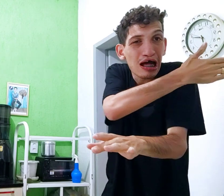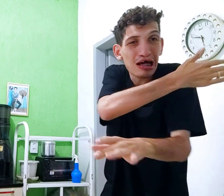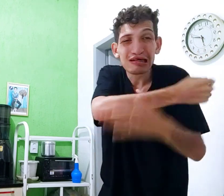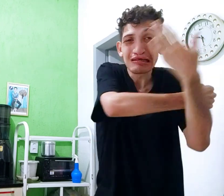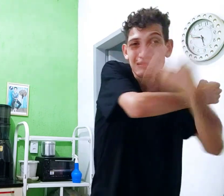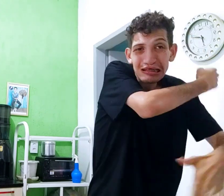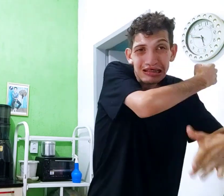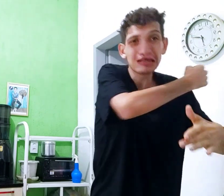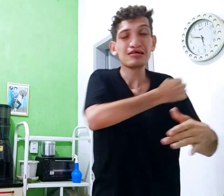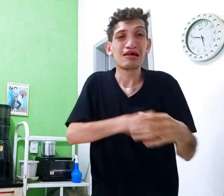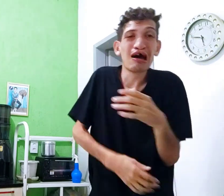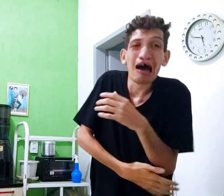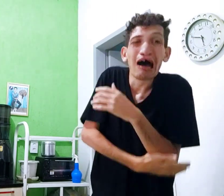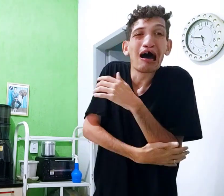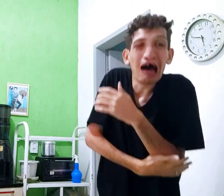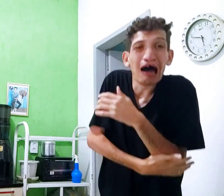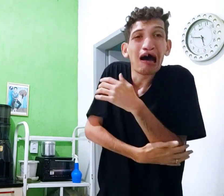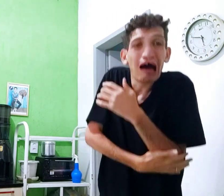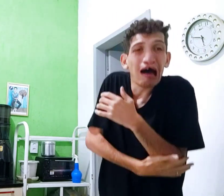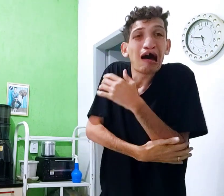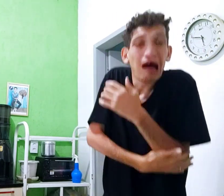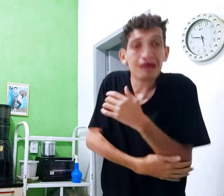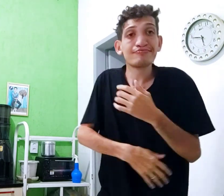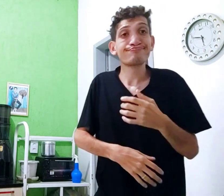só ficou raspado, escolado, assim.